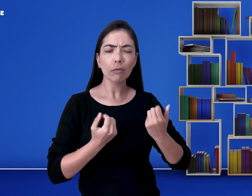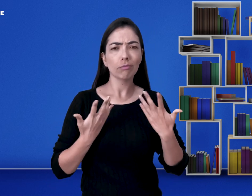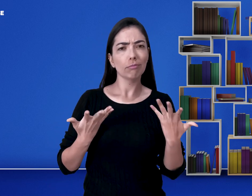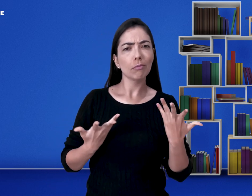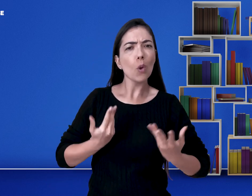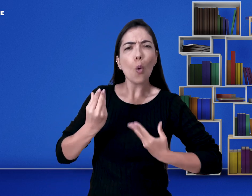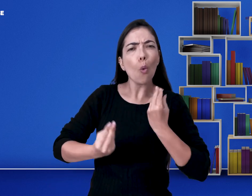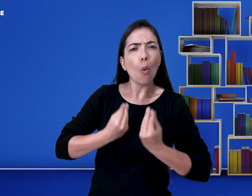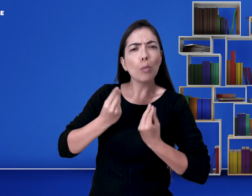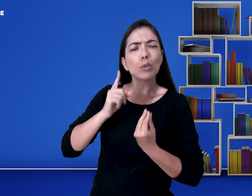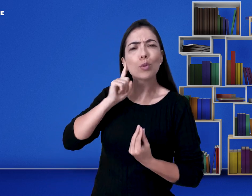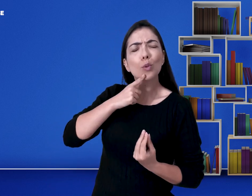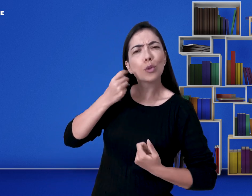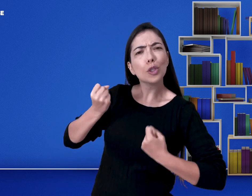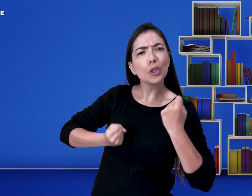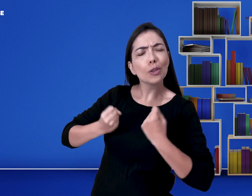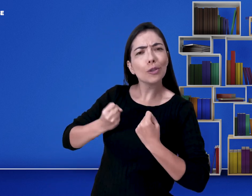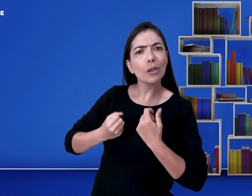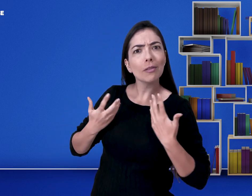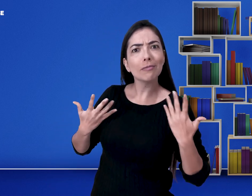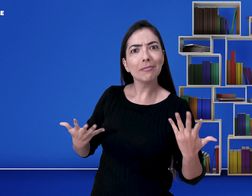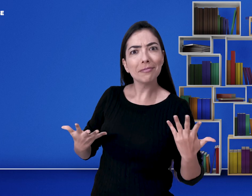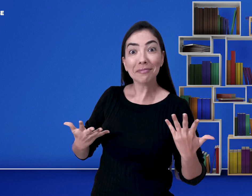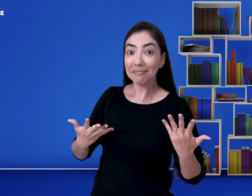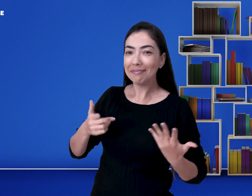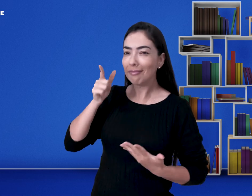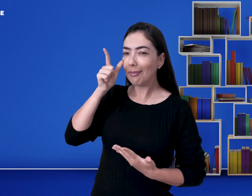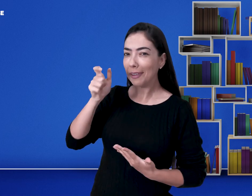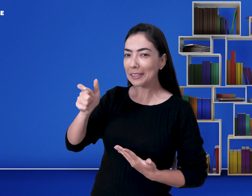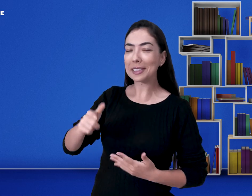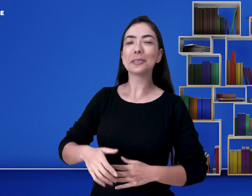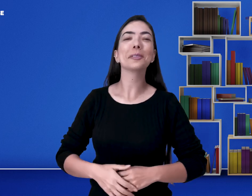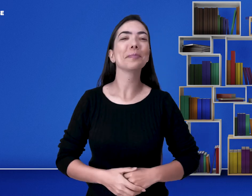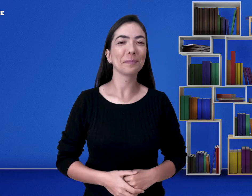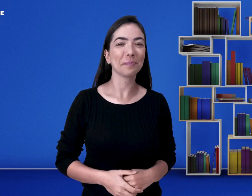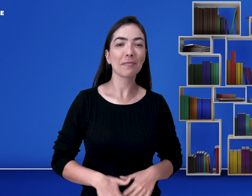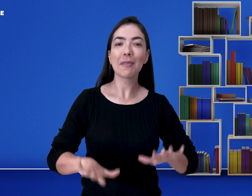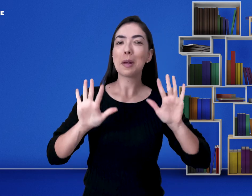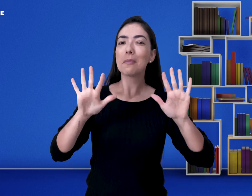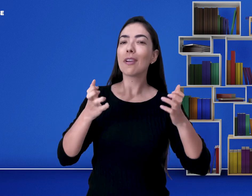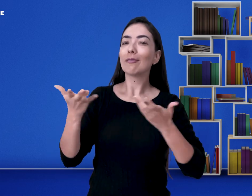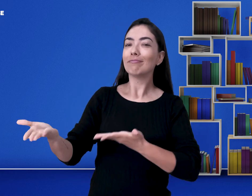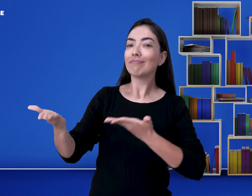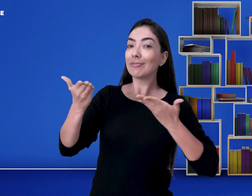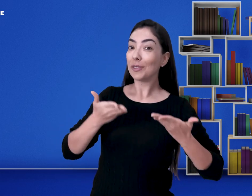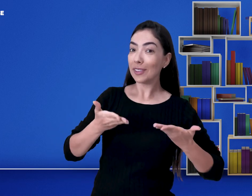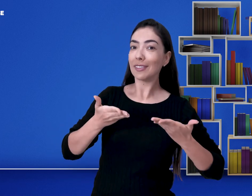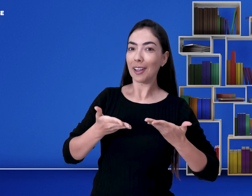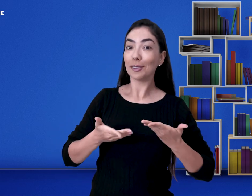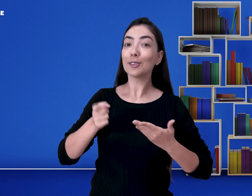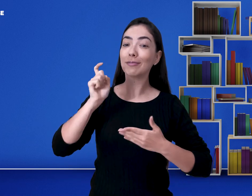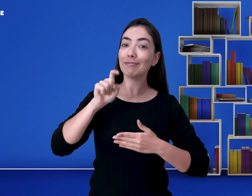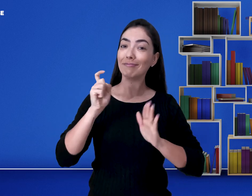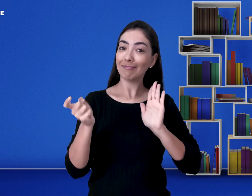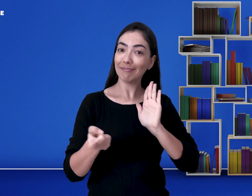dirigir. E se sim, como ele dirige. Muito interessante! Mas agora eu convido todos vocês a se